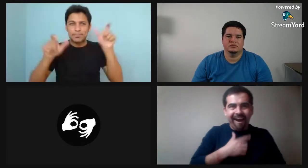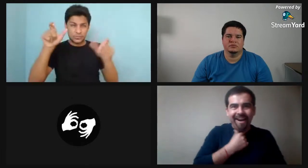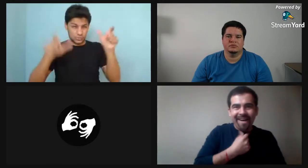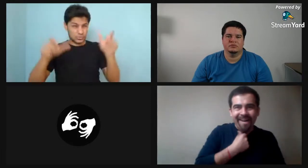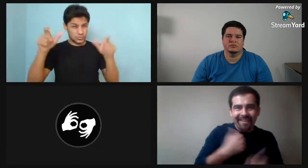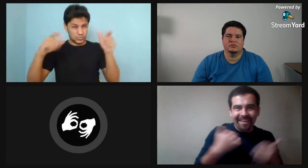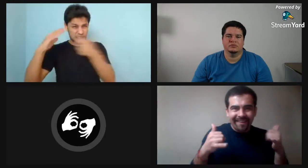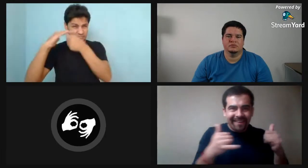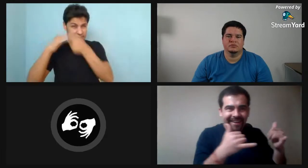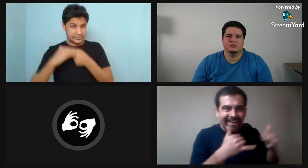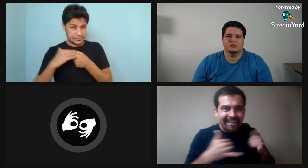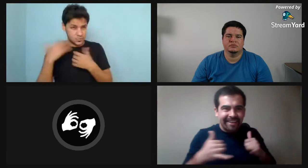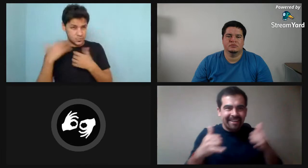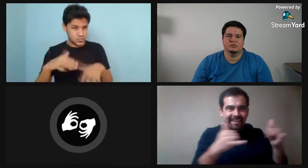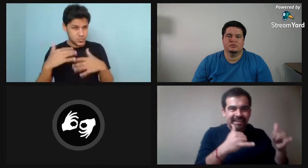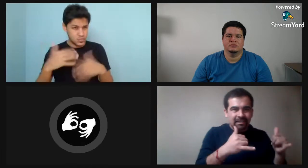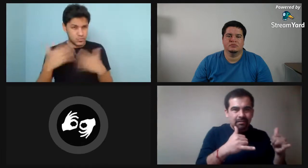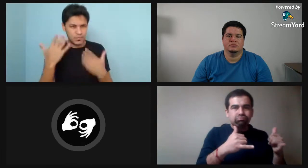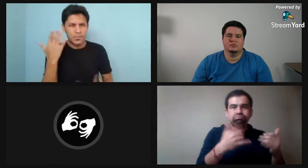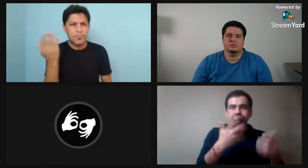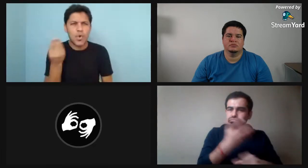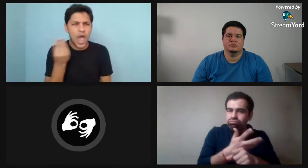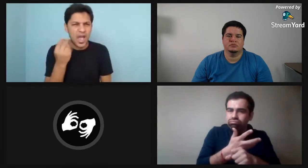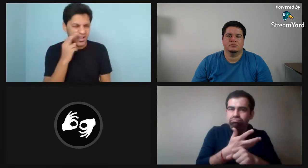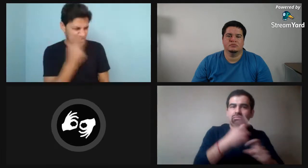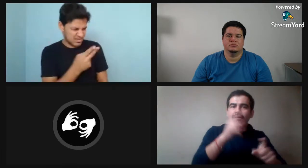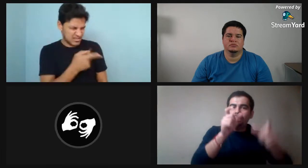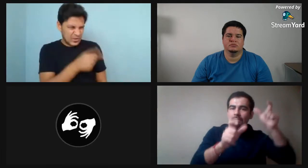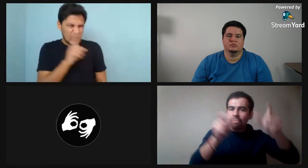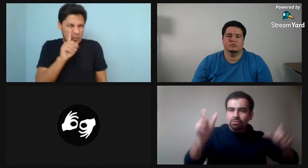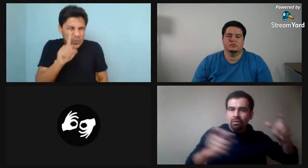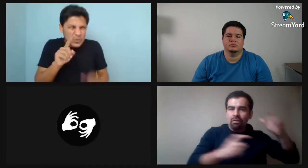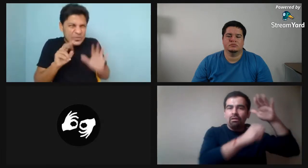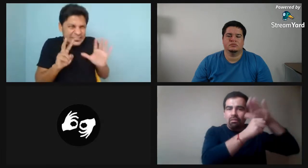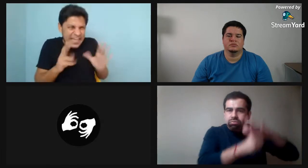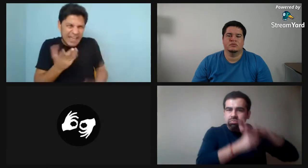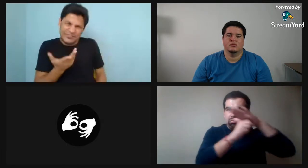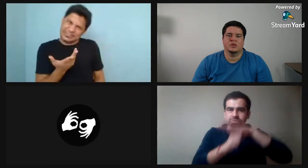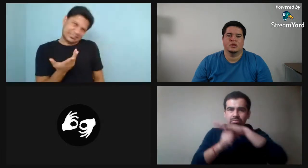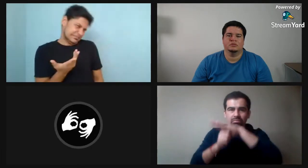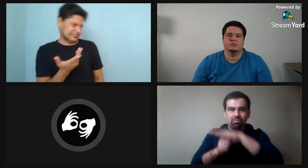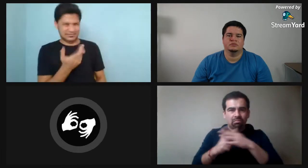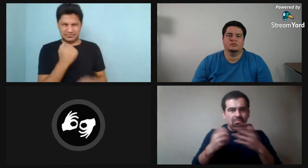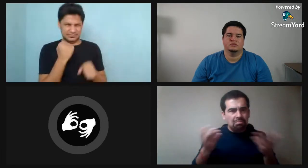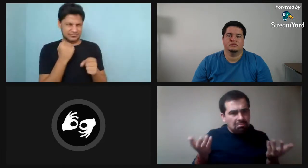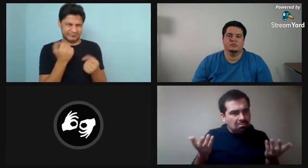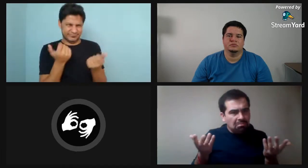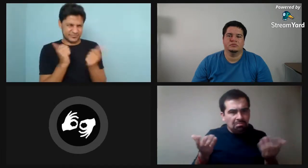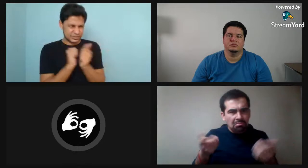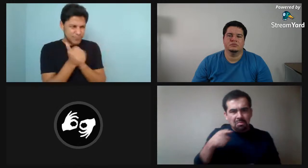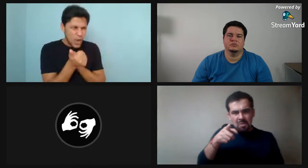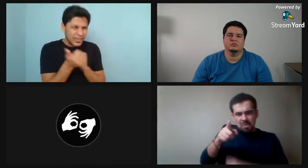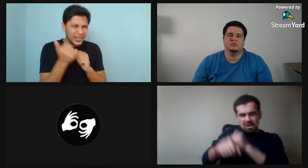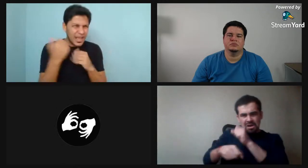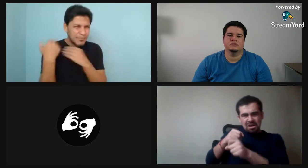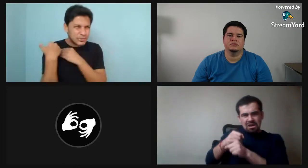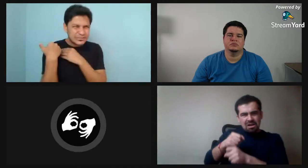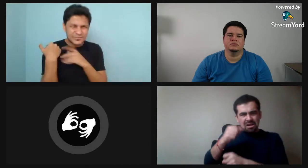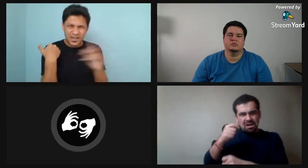Yo a los 17 años después, a me gustaba mucho jugar. Y había algunas personas que no